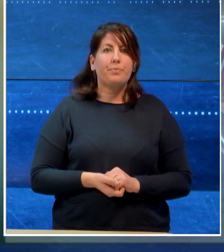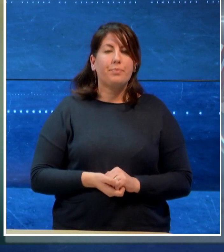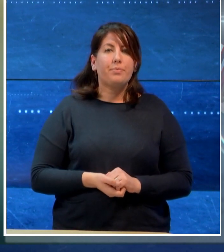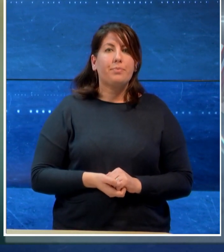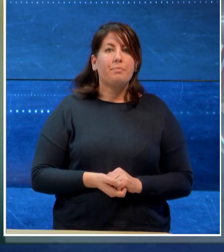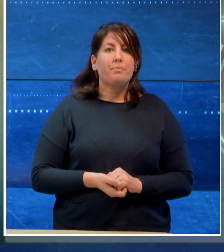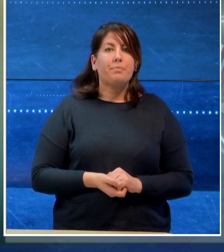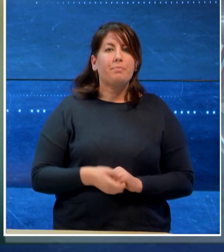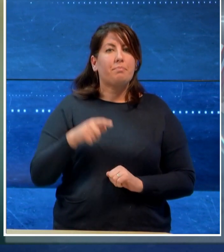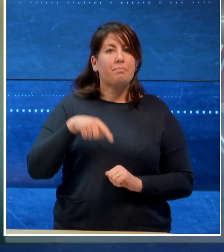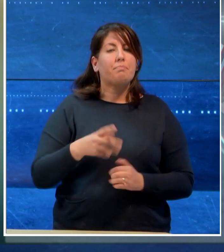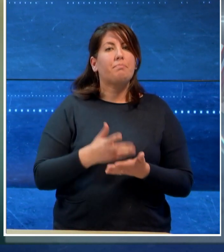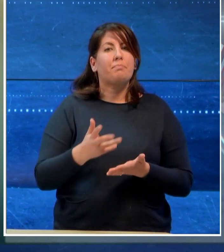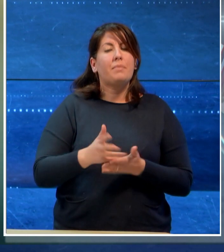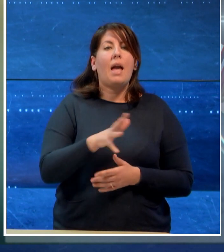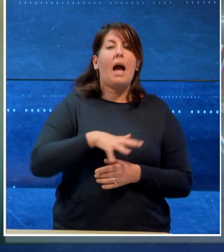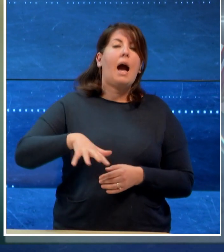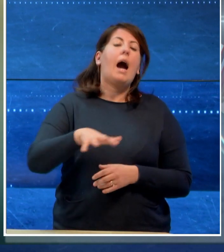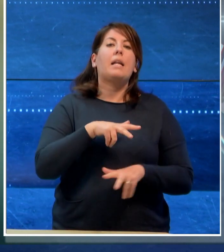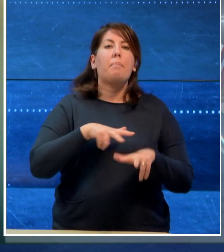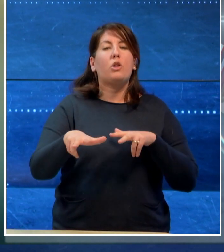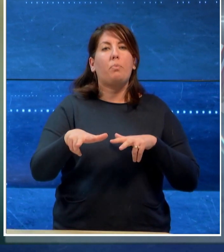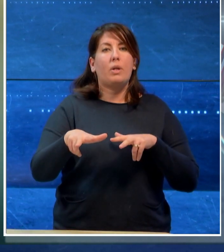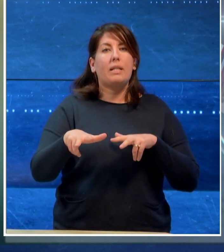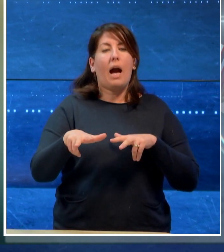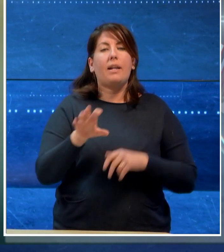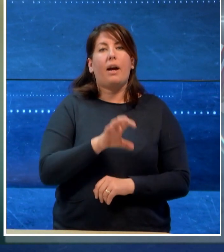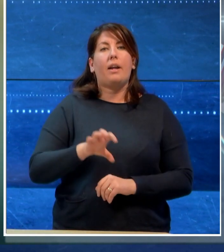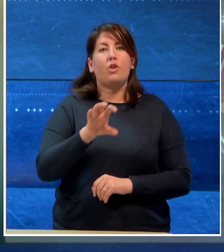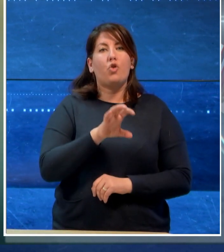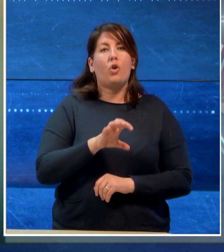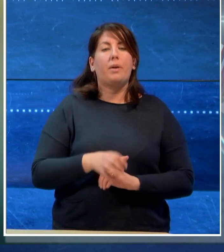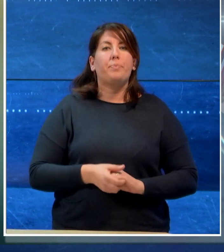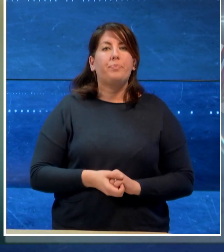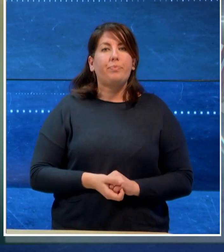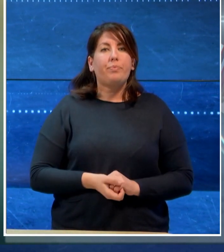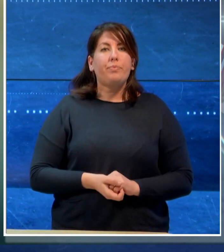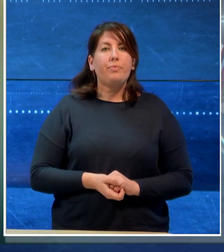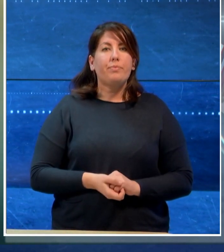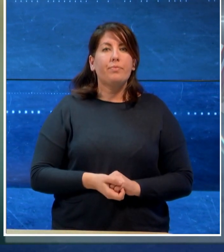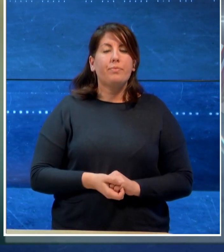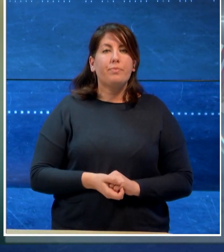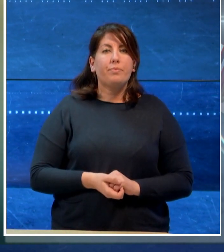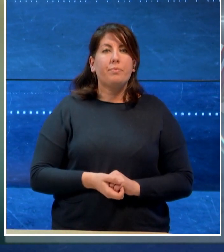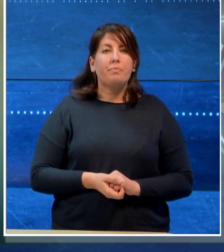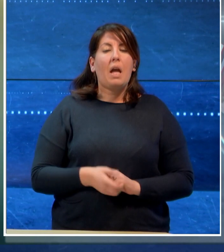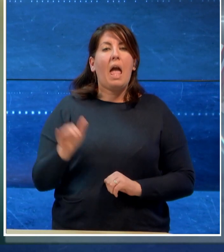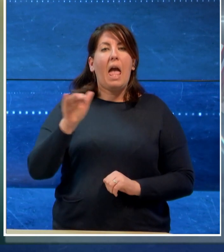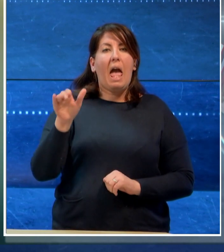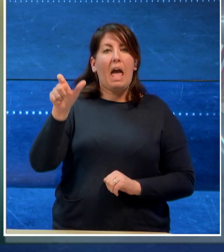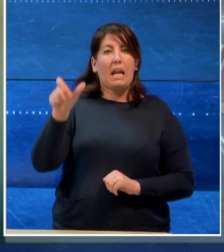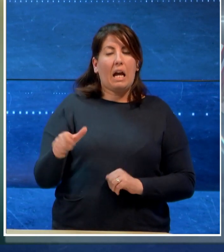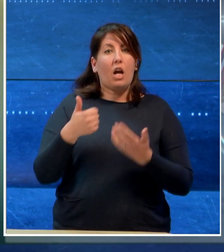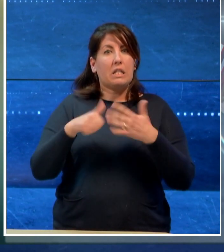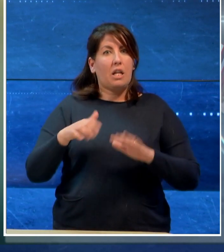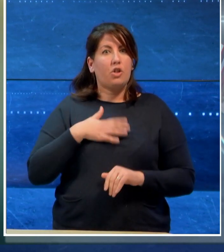E adesso le notizie dall'area metropolitana e dalla regione. Un ragazzo di 16 anni